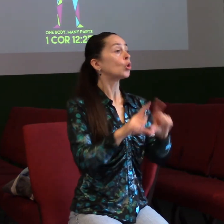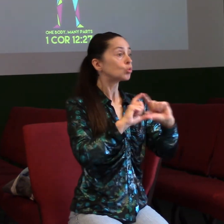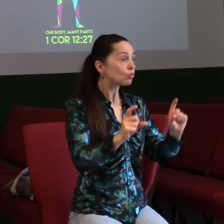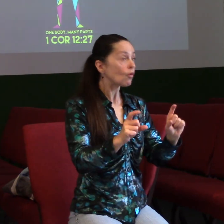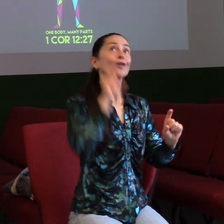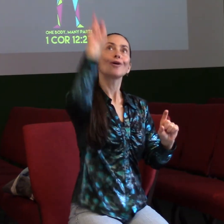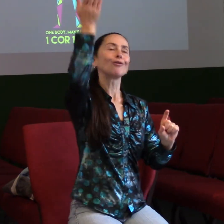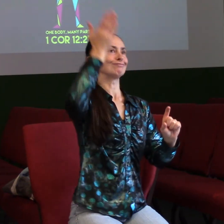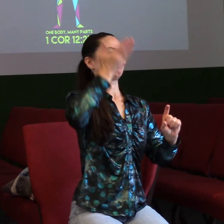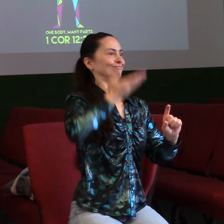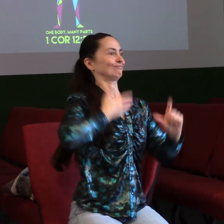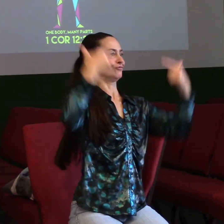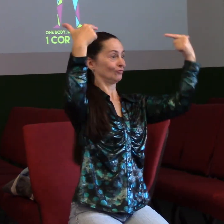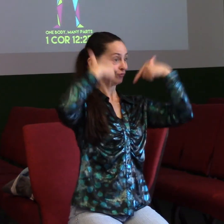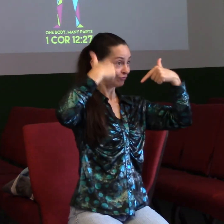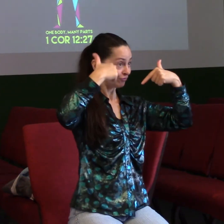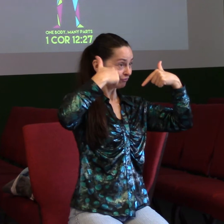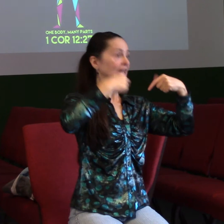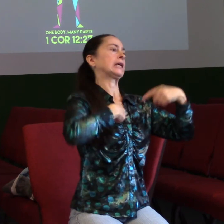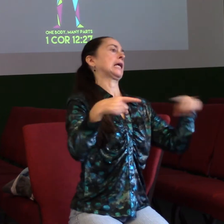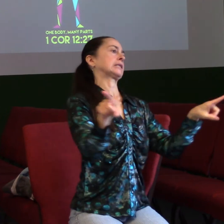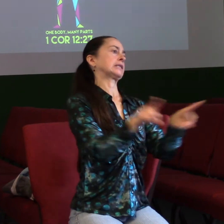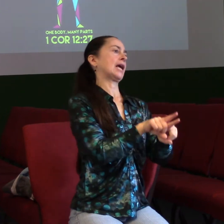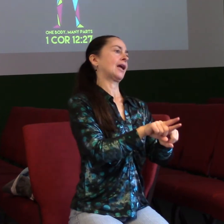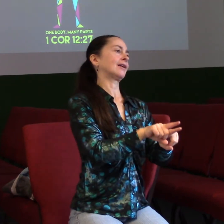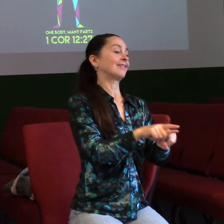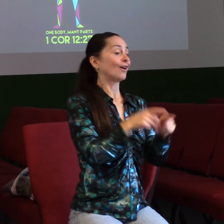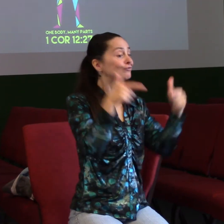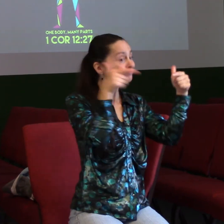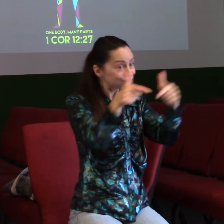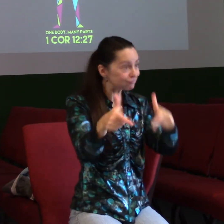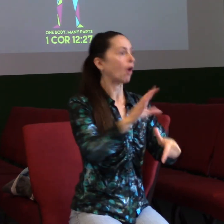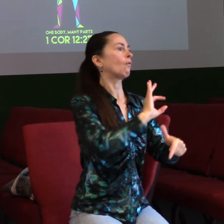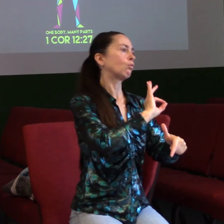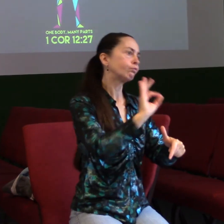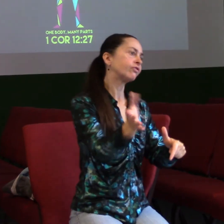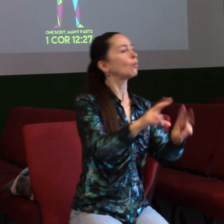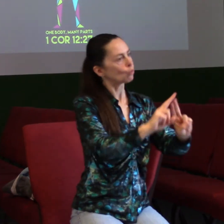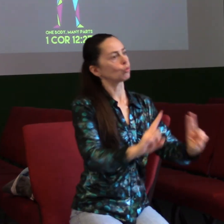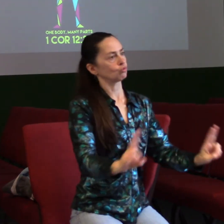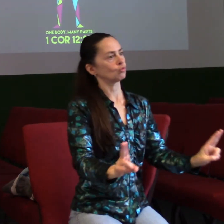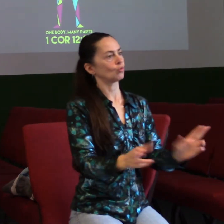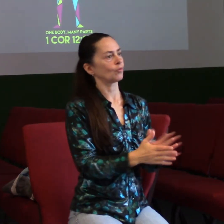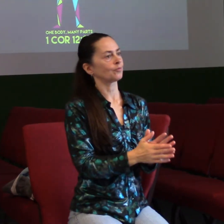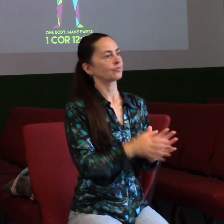Takže společně, jako orgány, ruce, nohy, hlava jednoho těla.